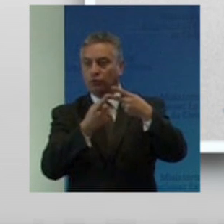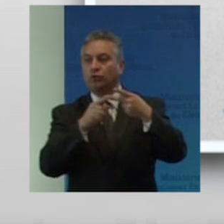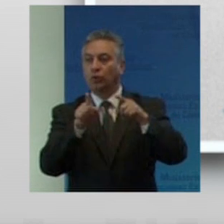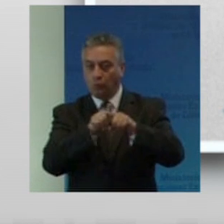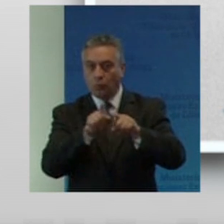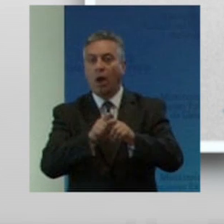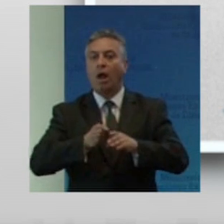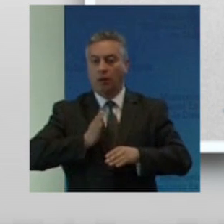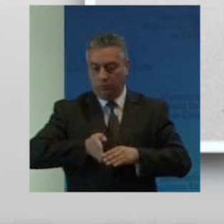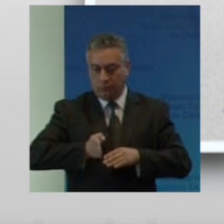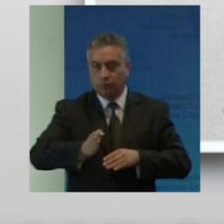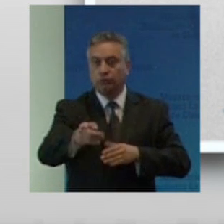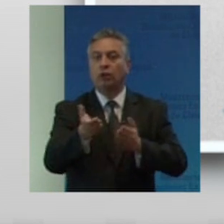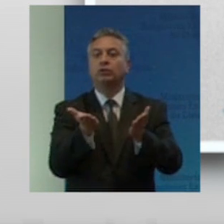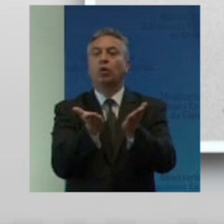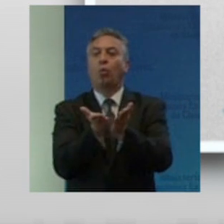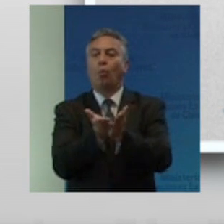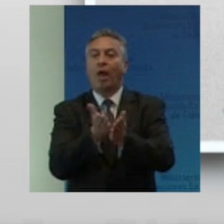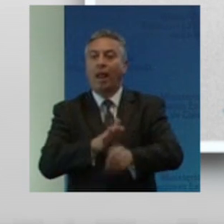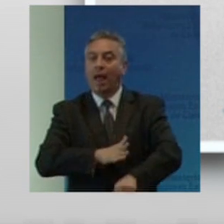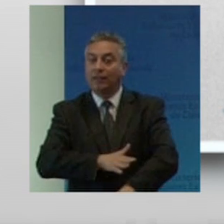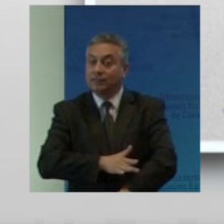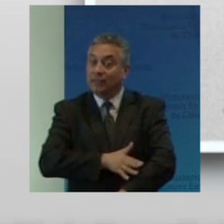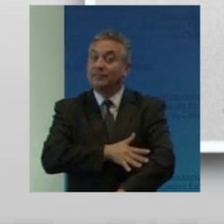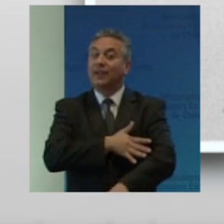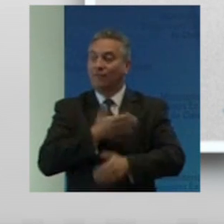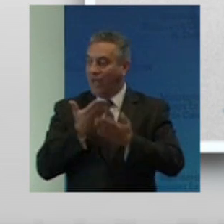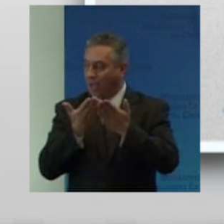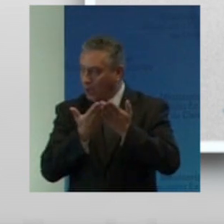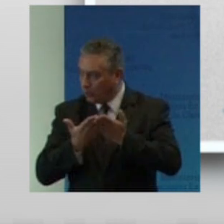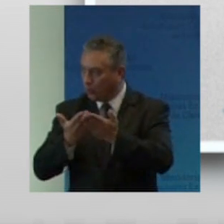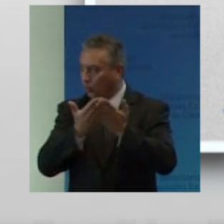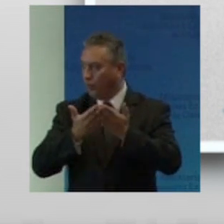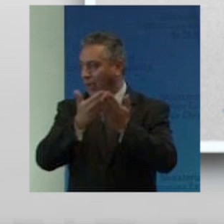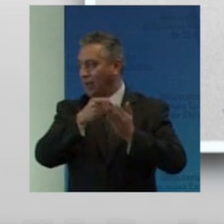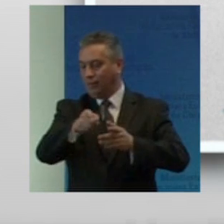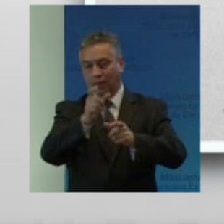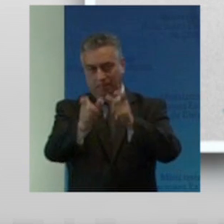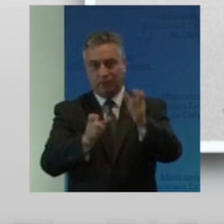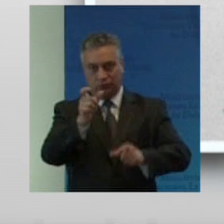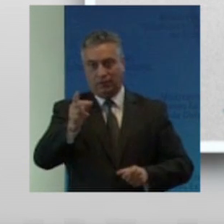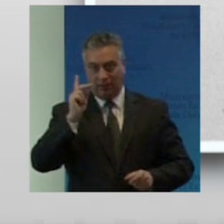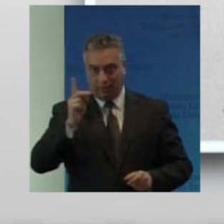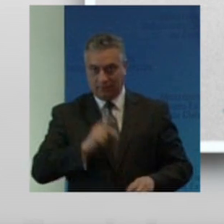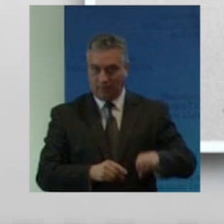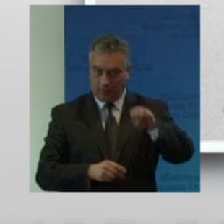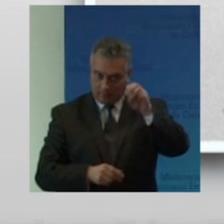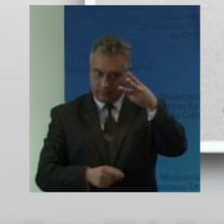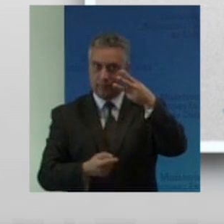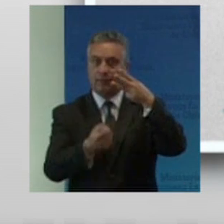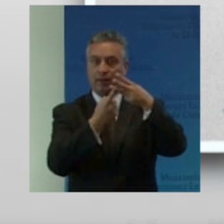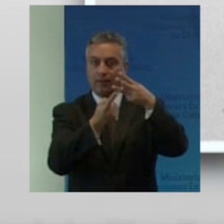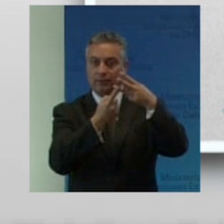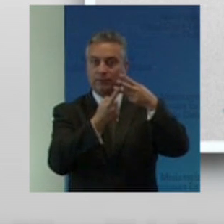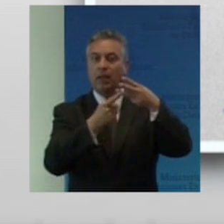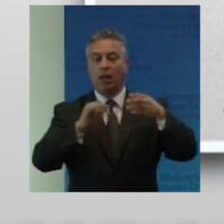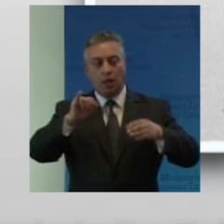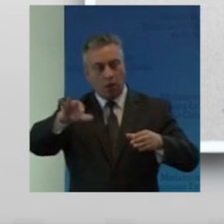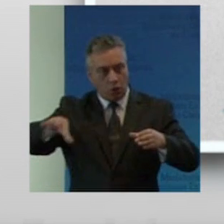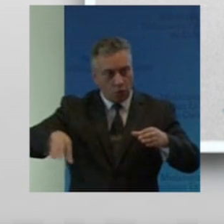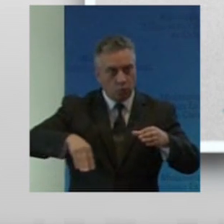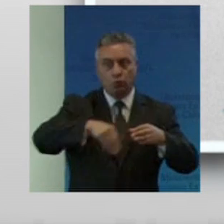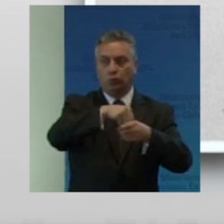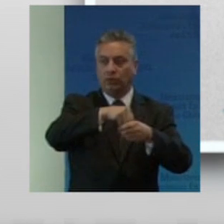escuelas sensibles a los estudiantes con discapacidad 3 incluir y